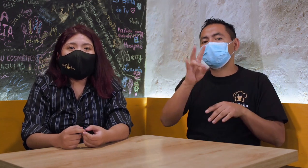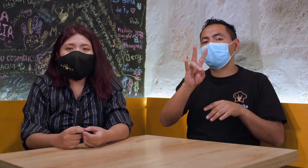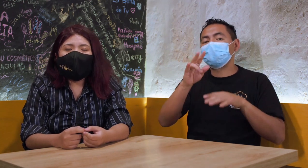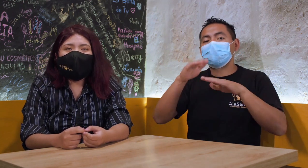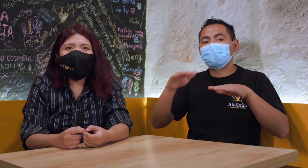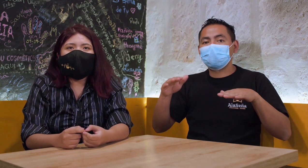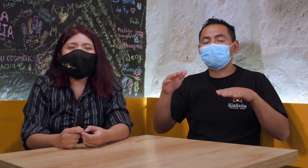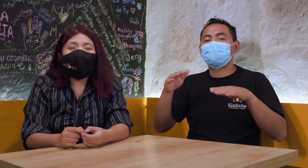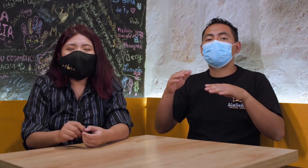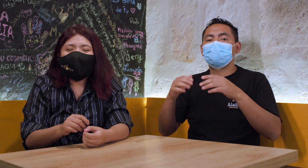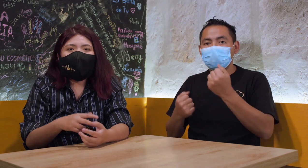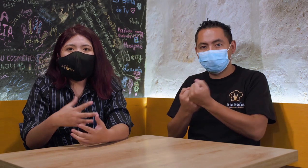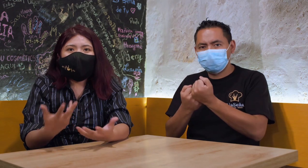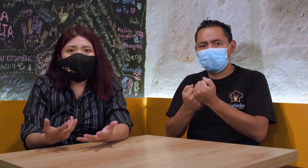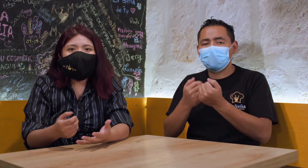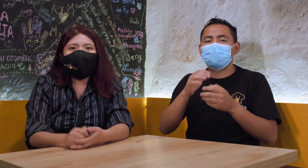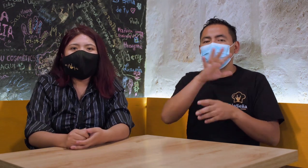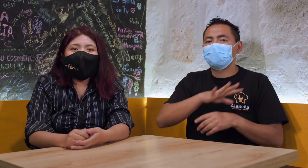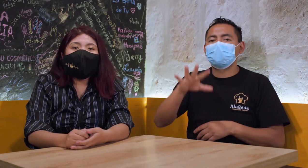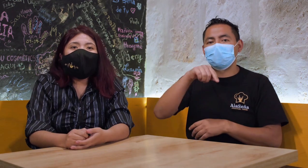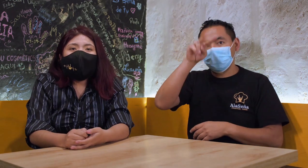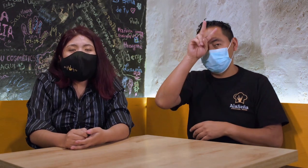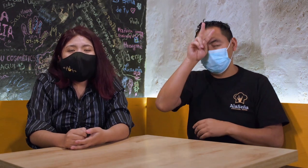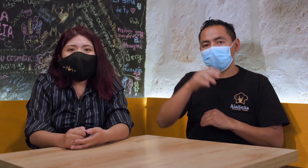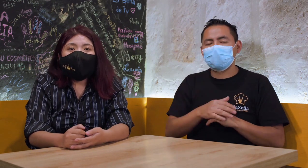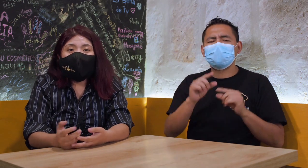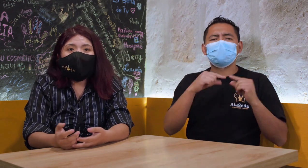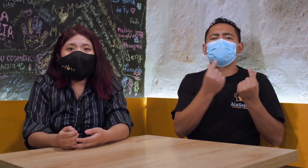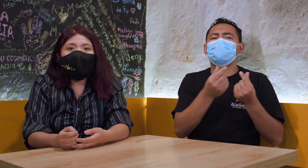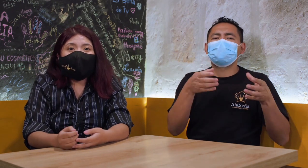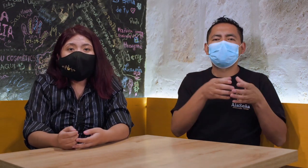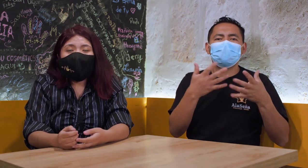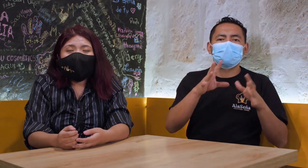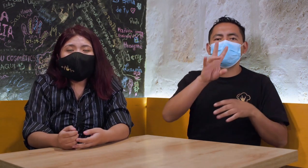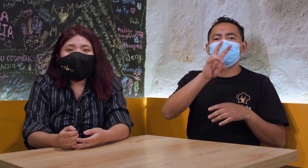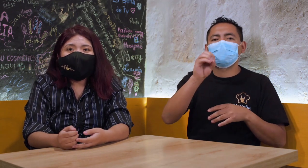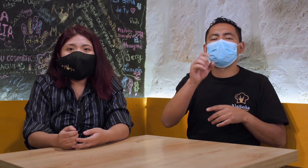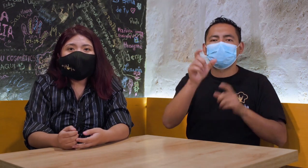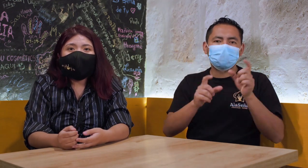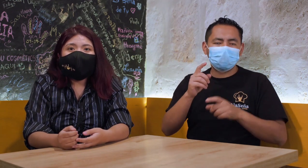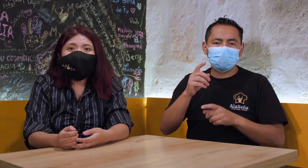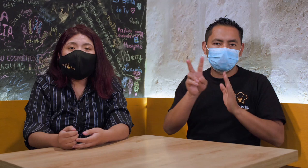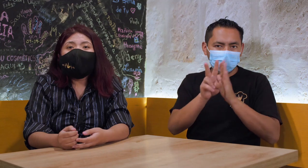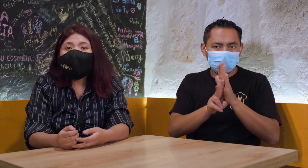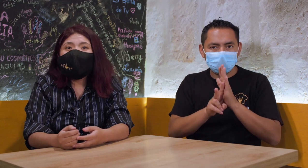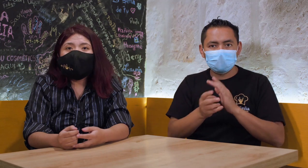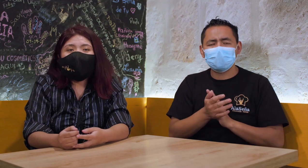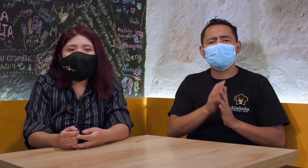apoyamos alrededor del Perú. Y somos un grupo de más o menos 70 personas. Todos voluntarios que